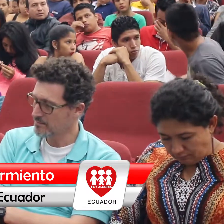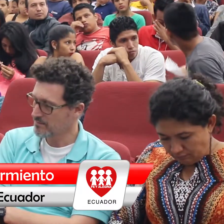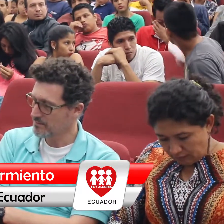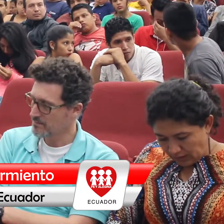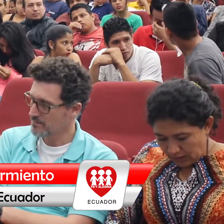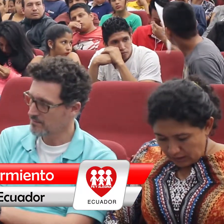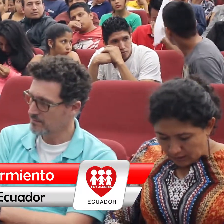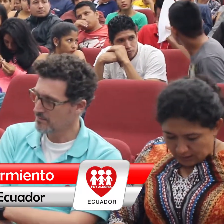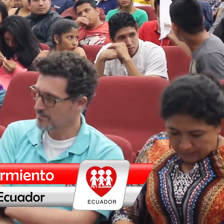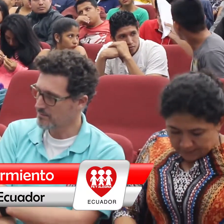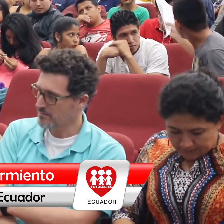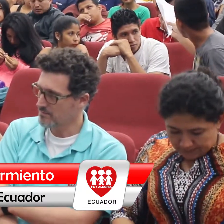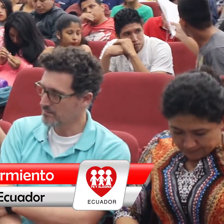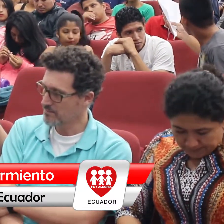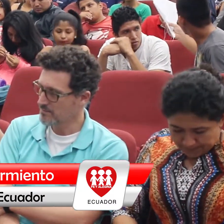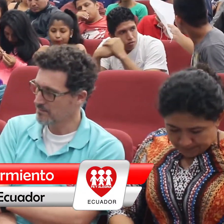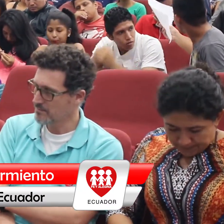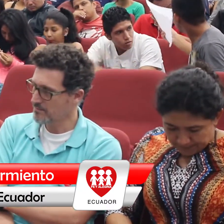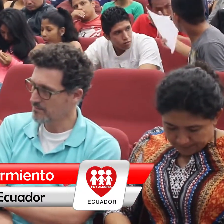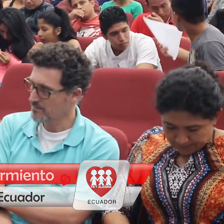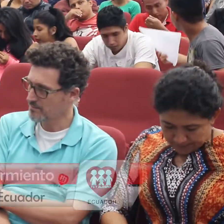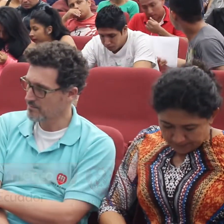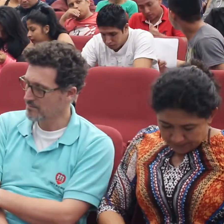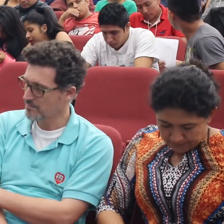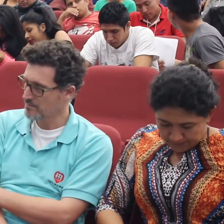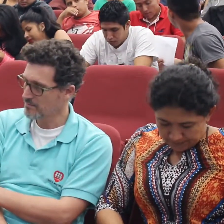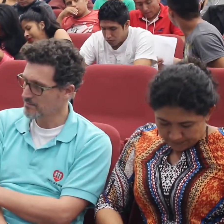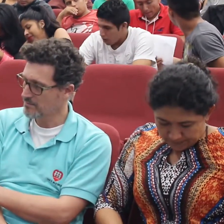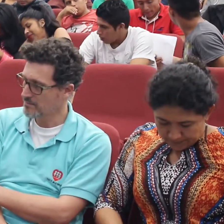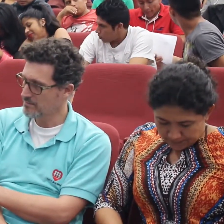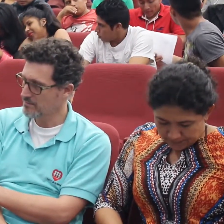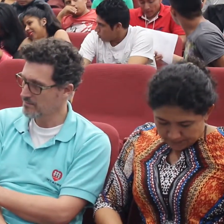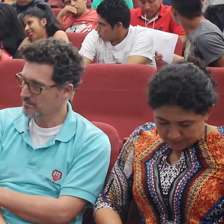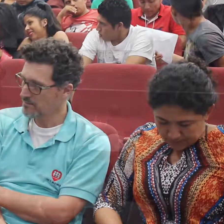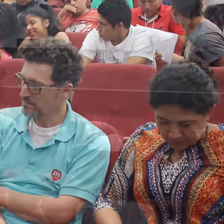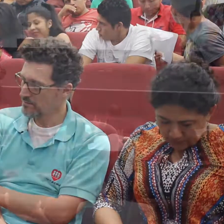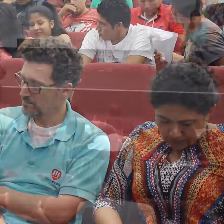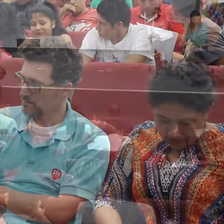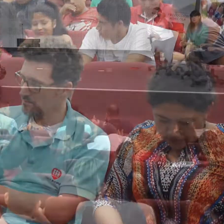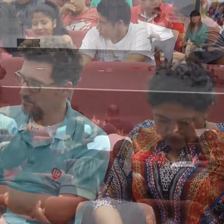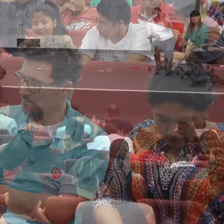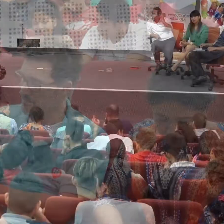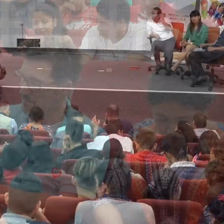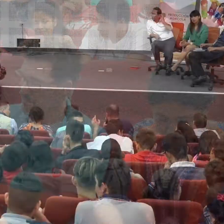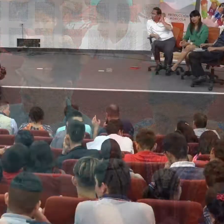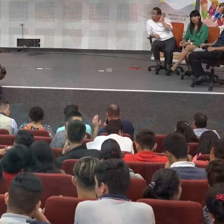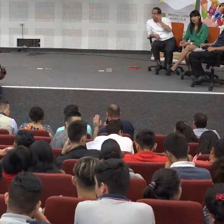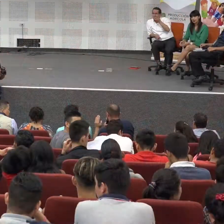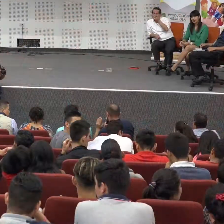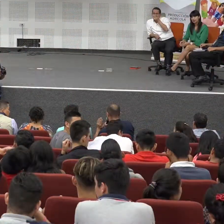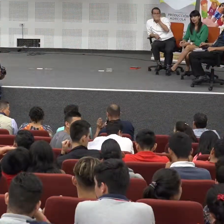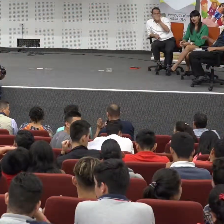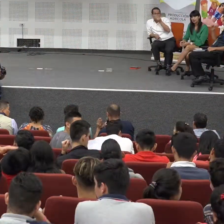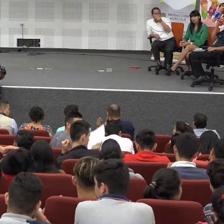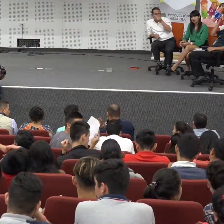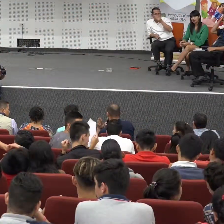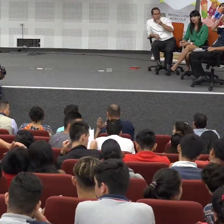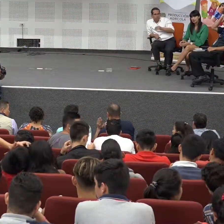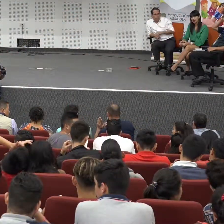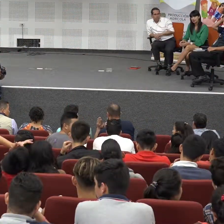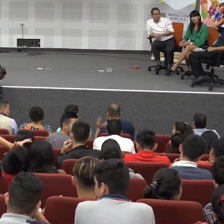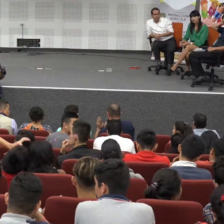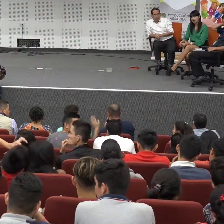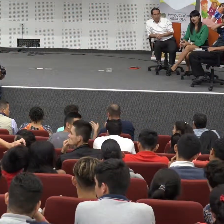muy relegada muy compleja y además esta política de inclusión asumida